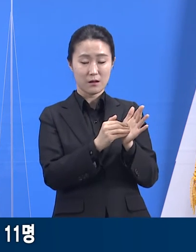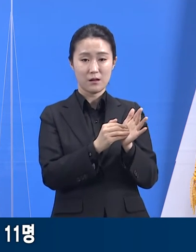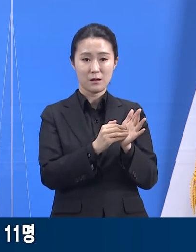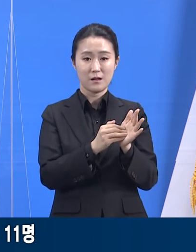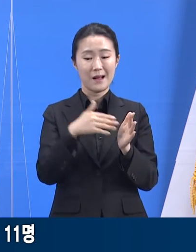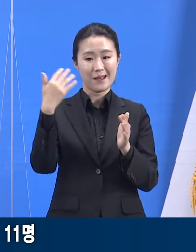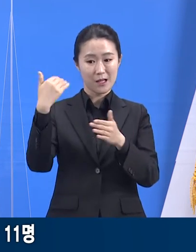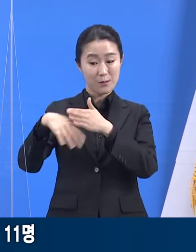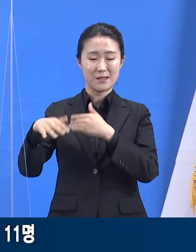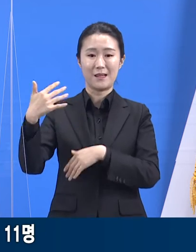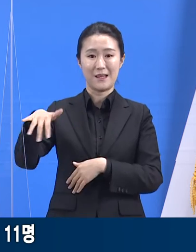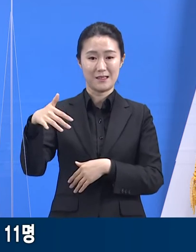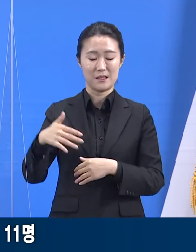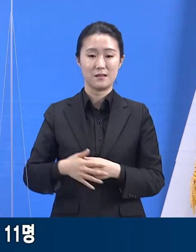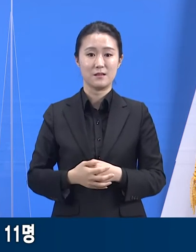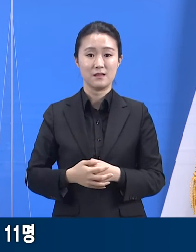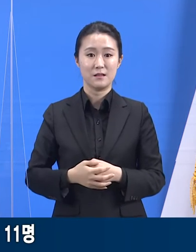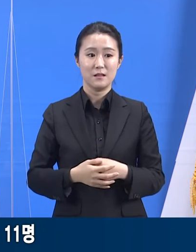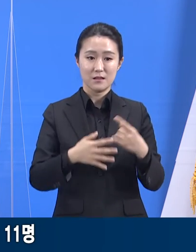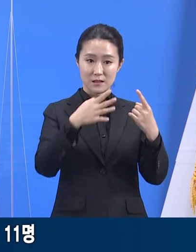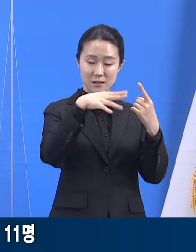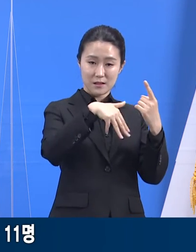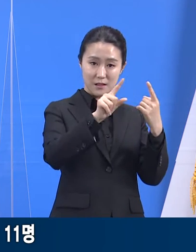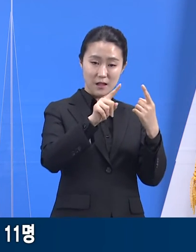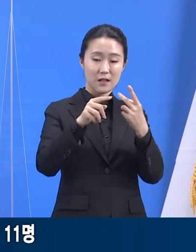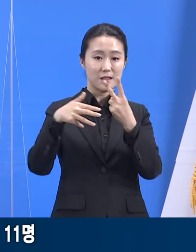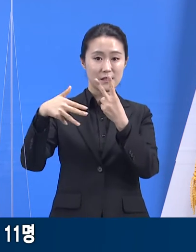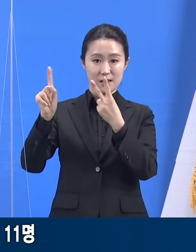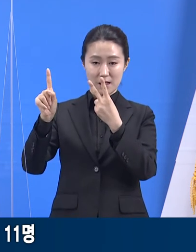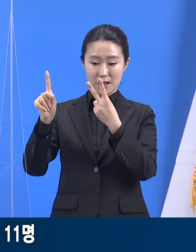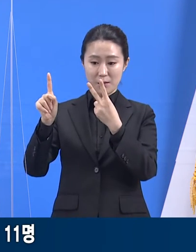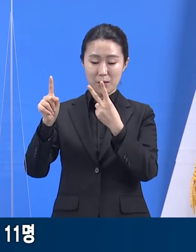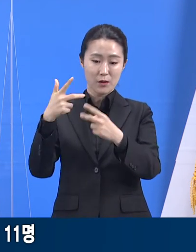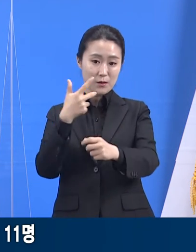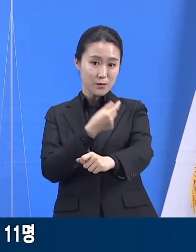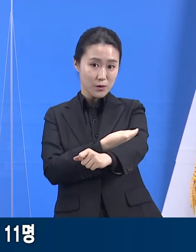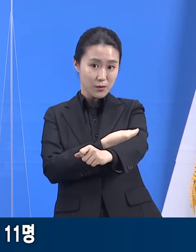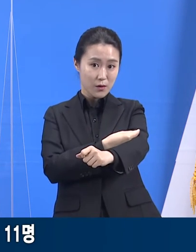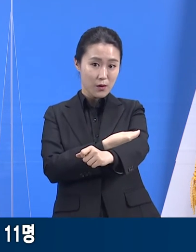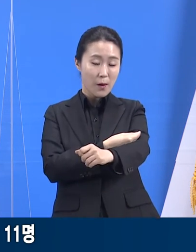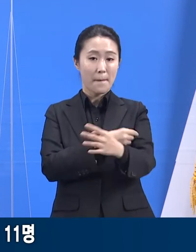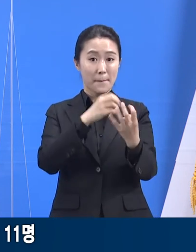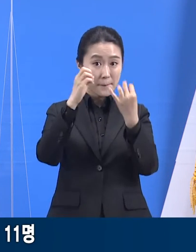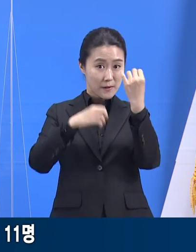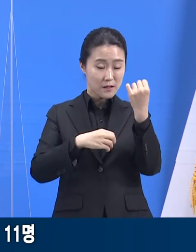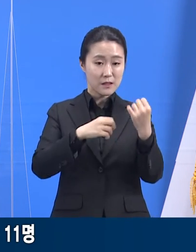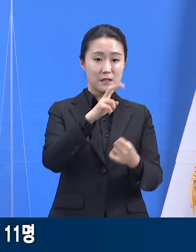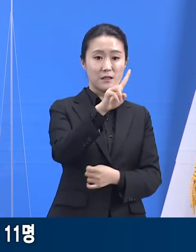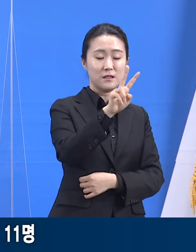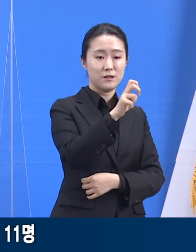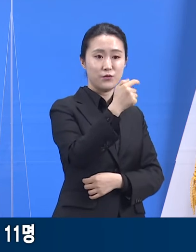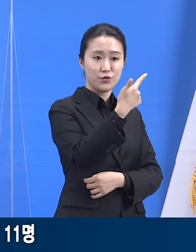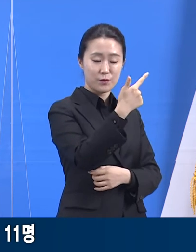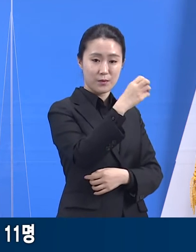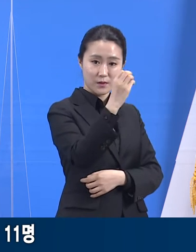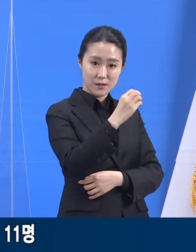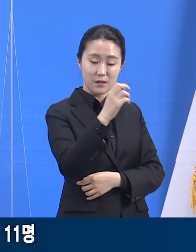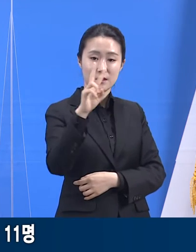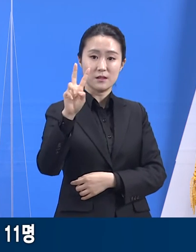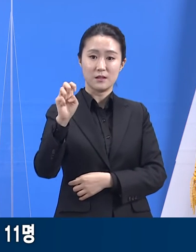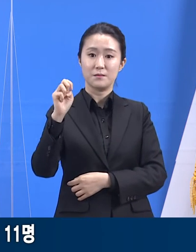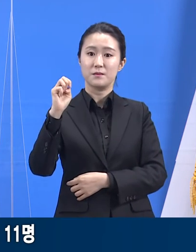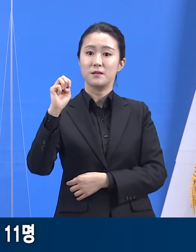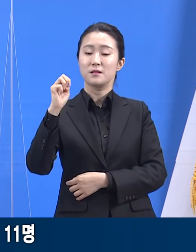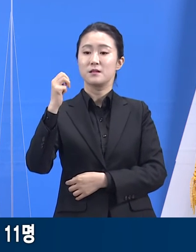1차와 2차 예방접종률은 각각 65.2%와 28.6%입니다. 이번